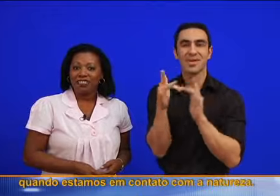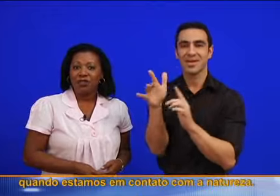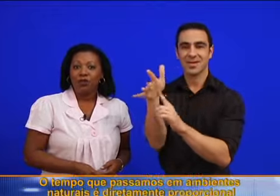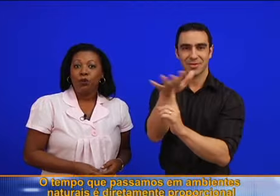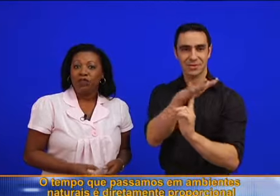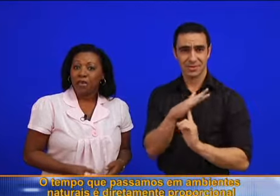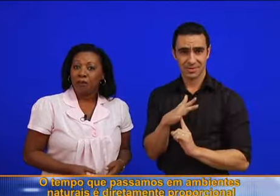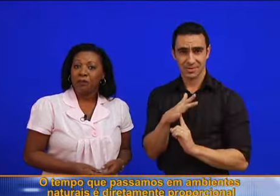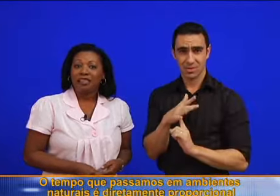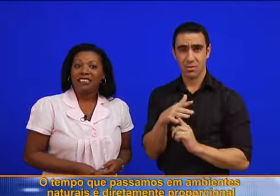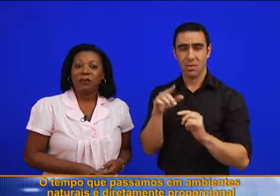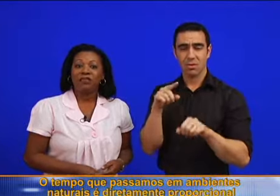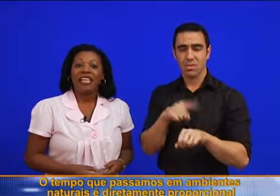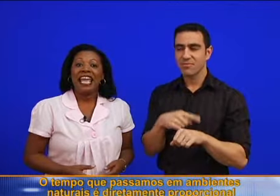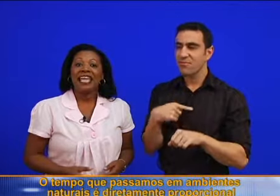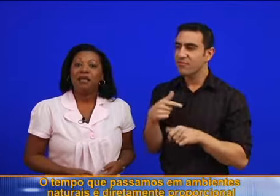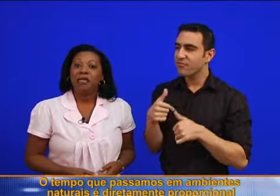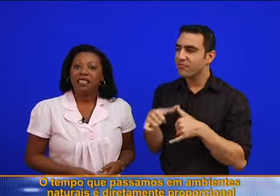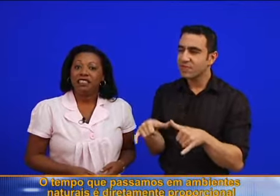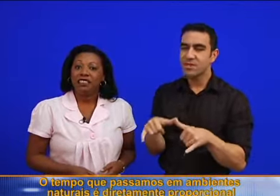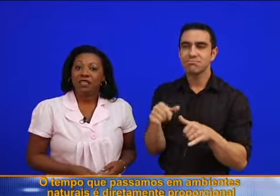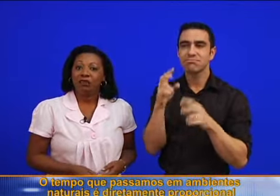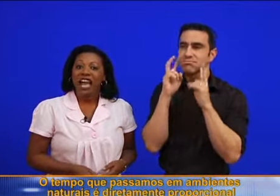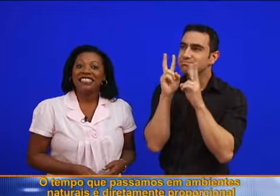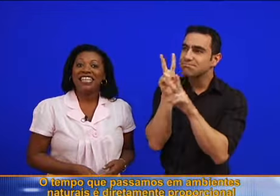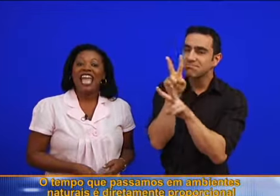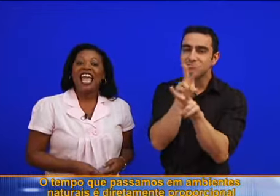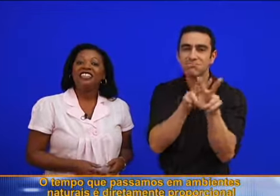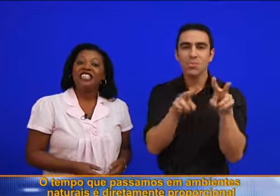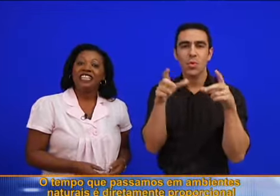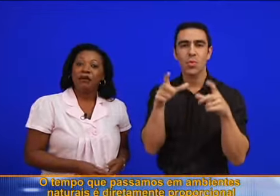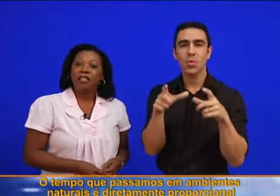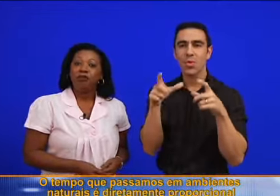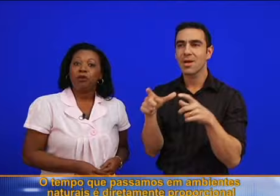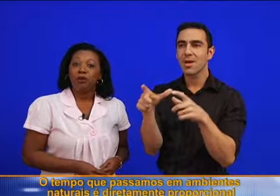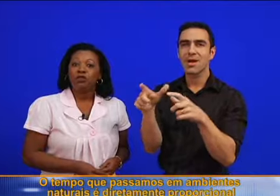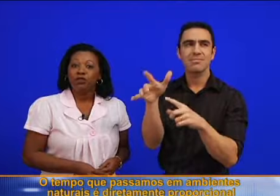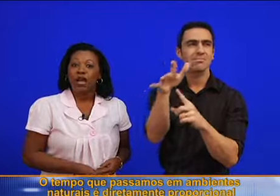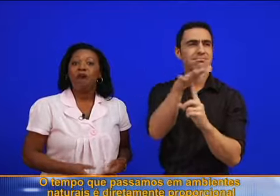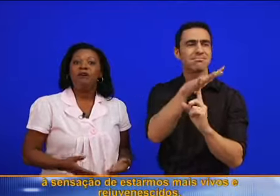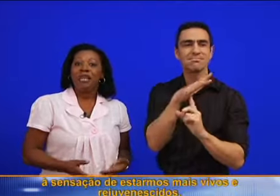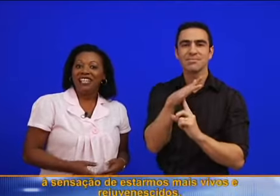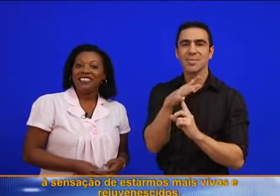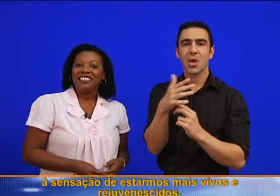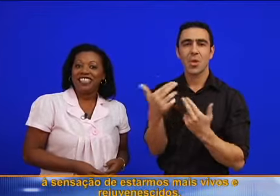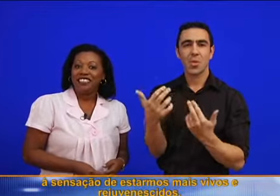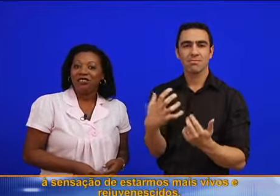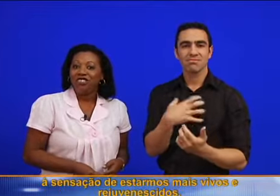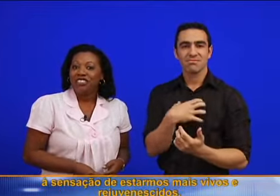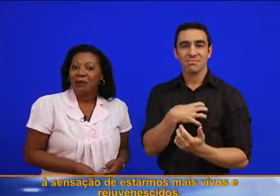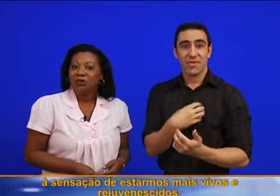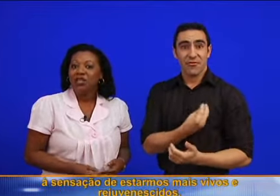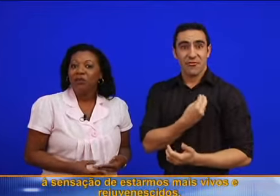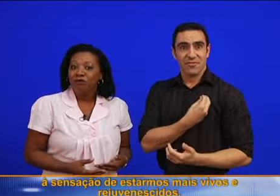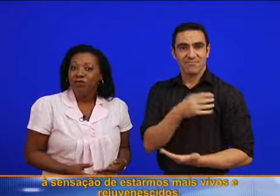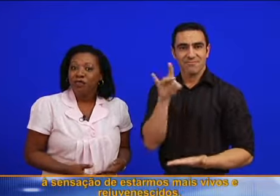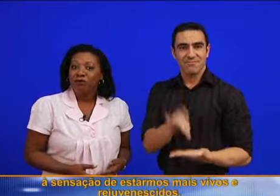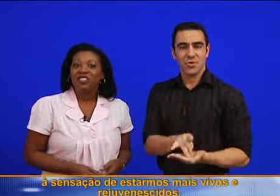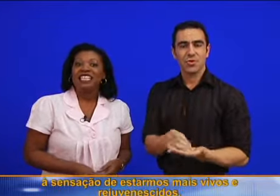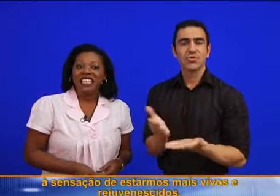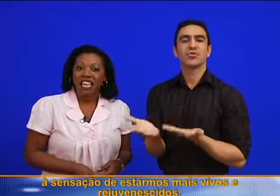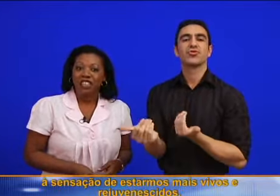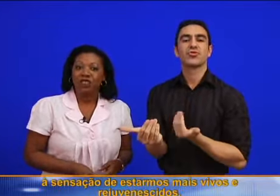natureza. O tempo que passamos em ambientes naturais é diretamente proporcional à sensação de estarmos